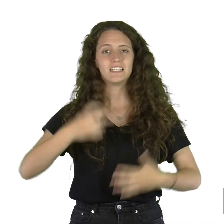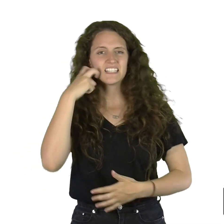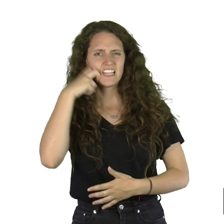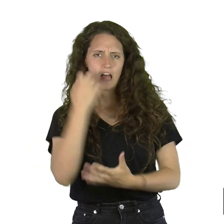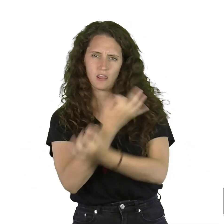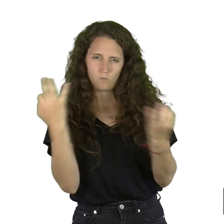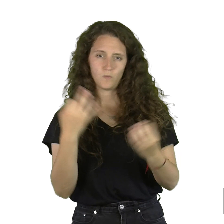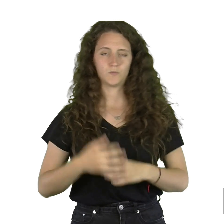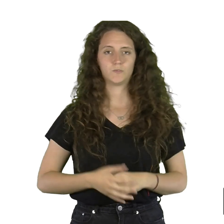adecuados